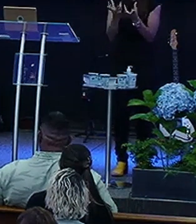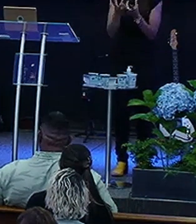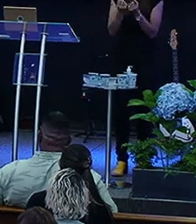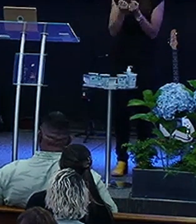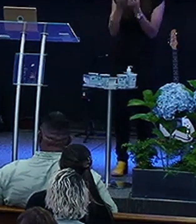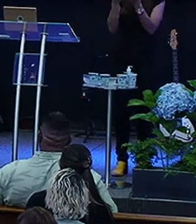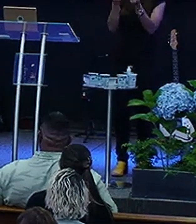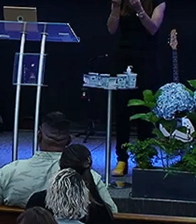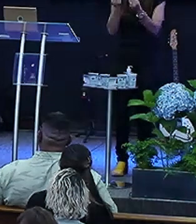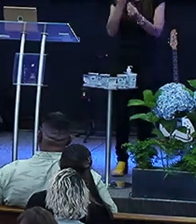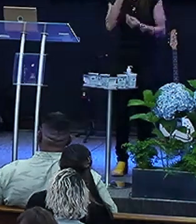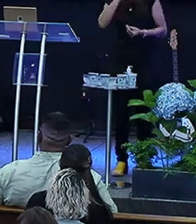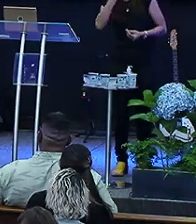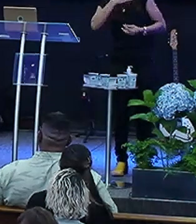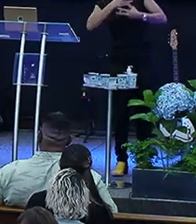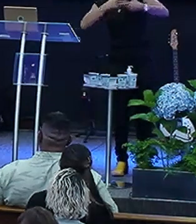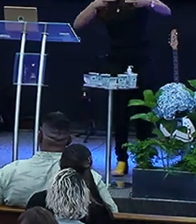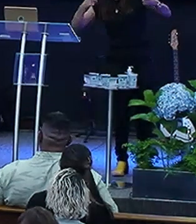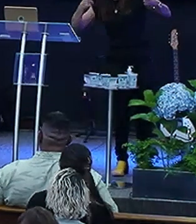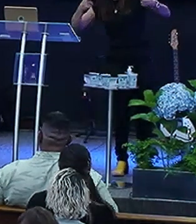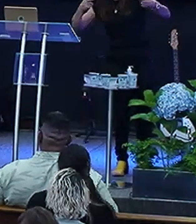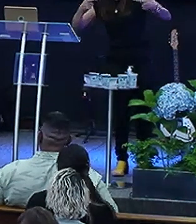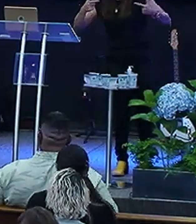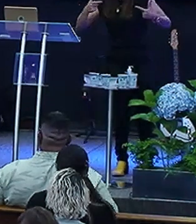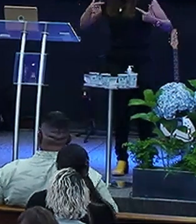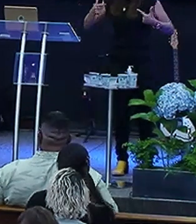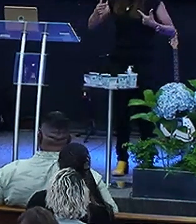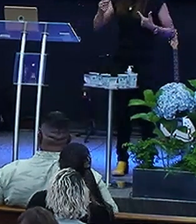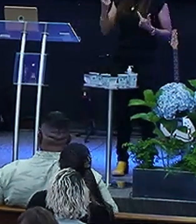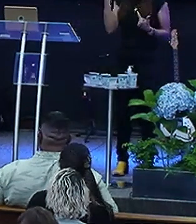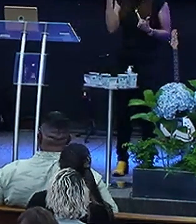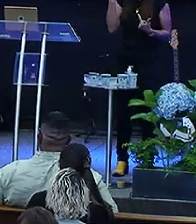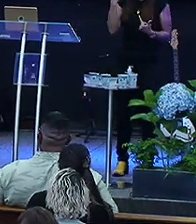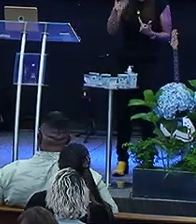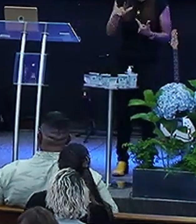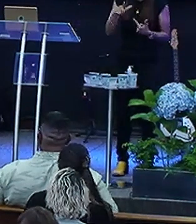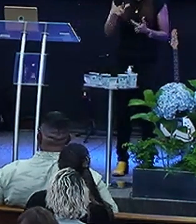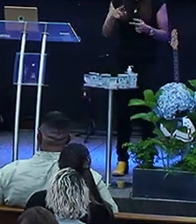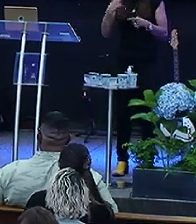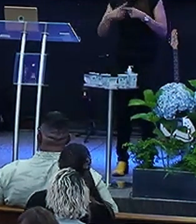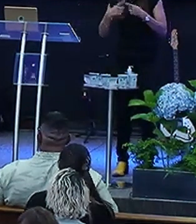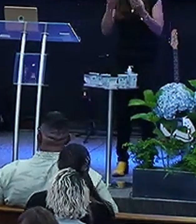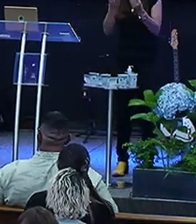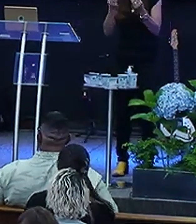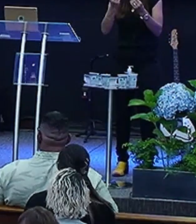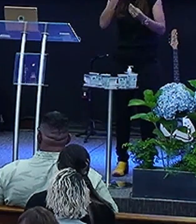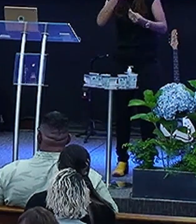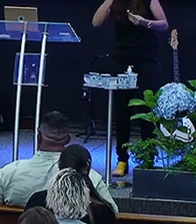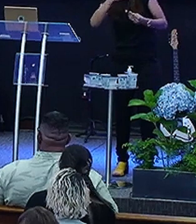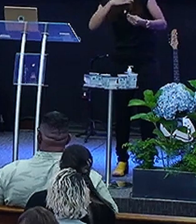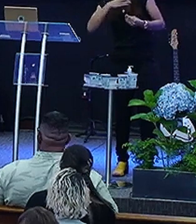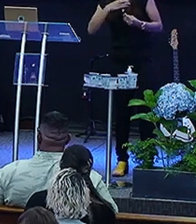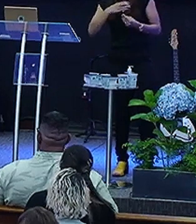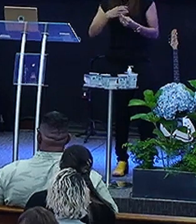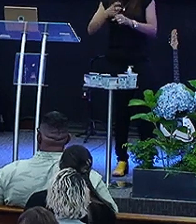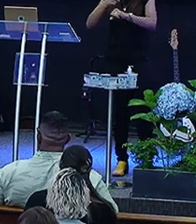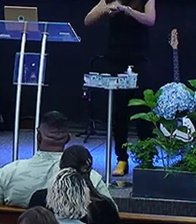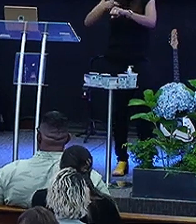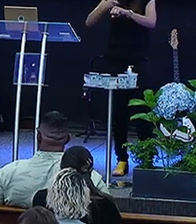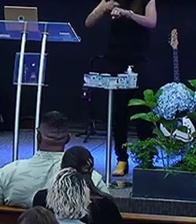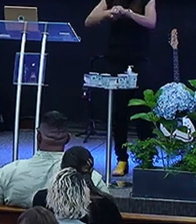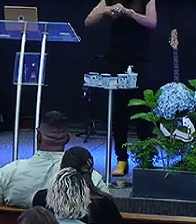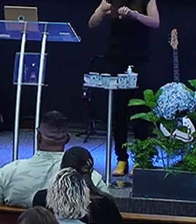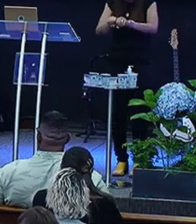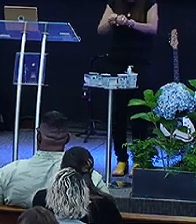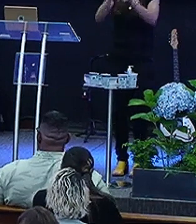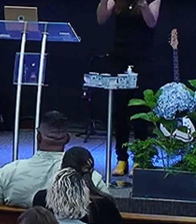muito fruto Tanto é que Você não convence De colher os frutos Que a tcheicheru dá Ela tem uma casca dura Você quebra Tem